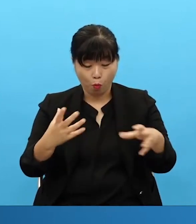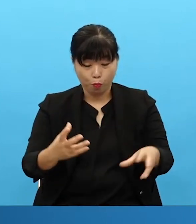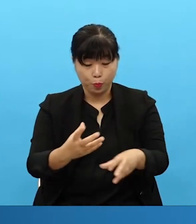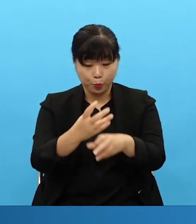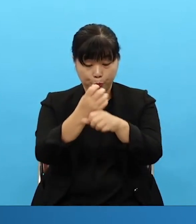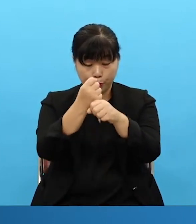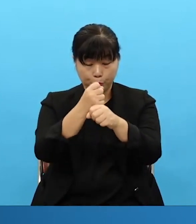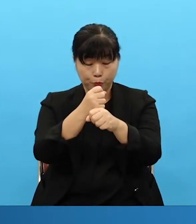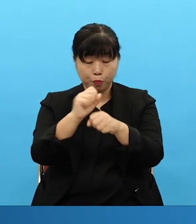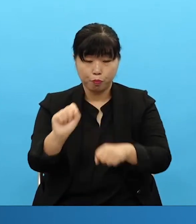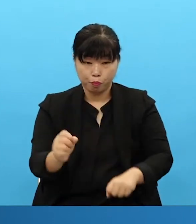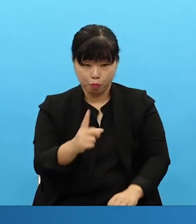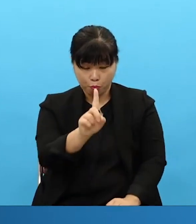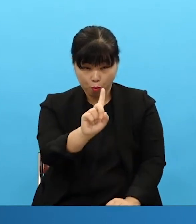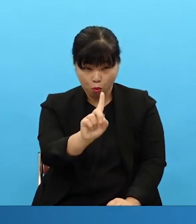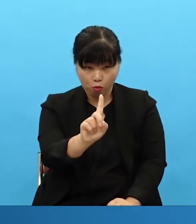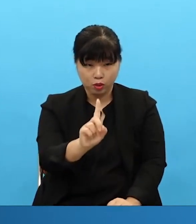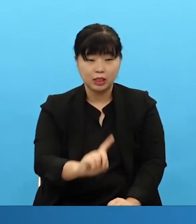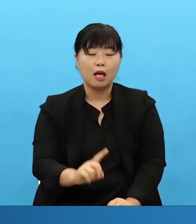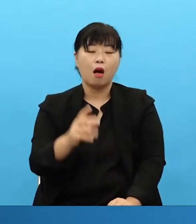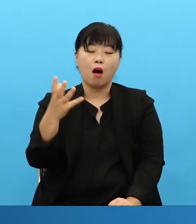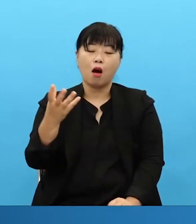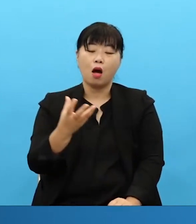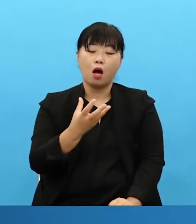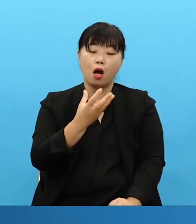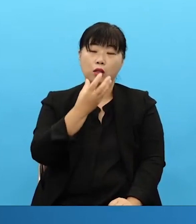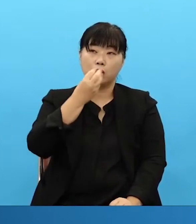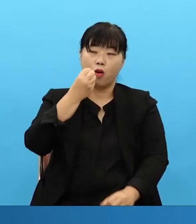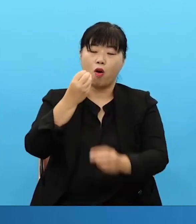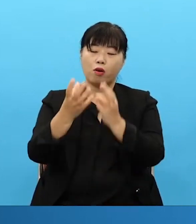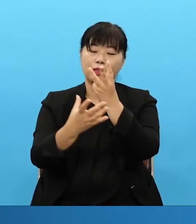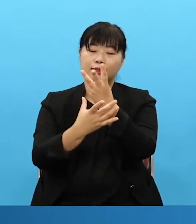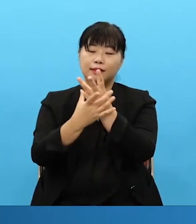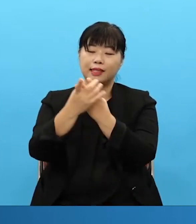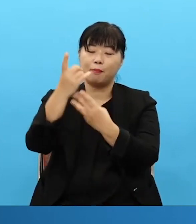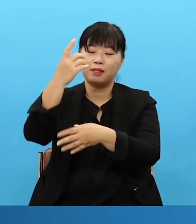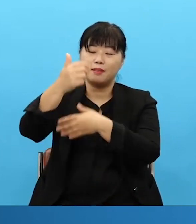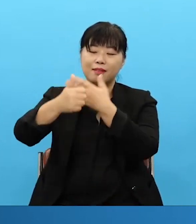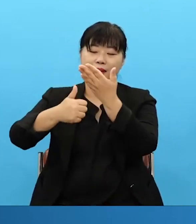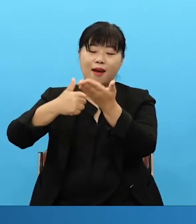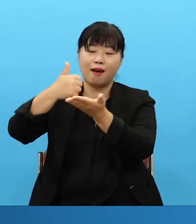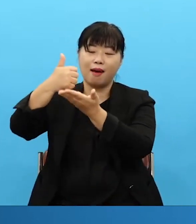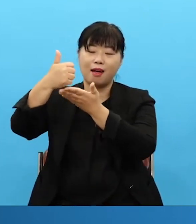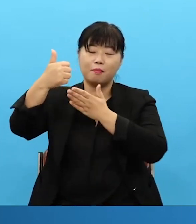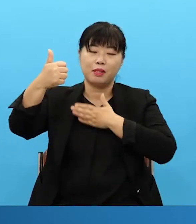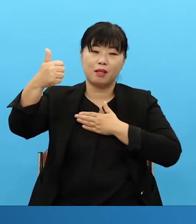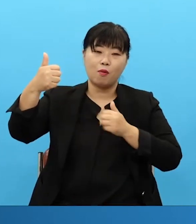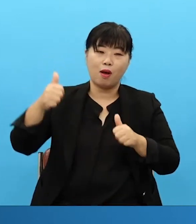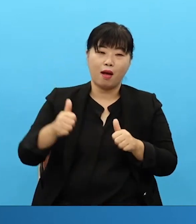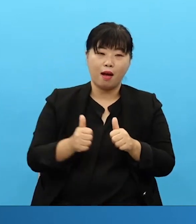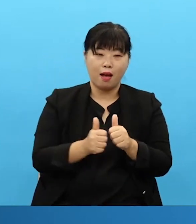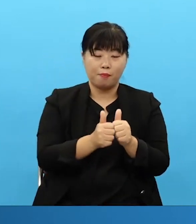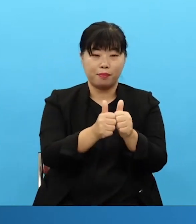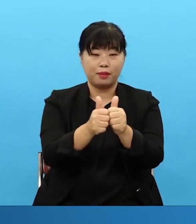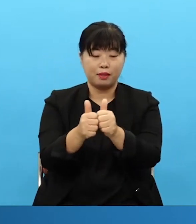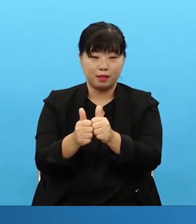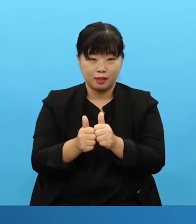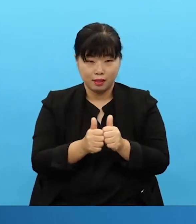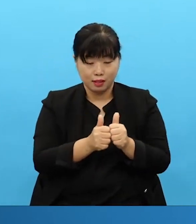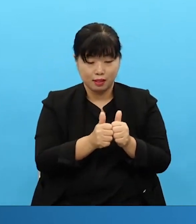God in me. 그리고 사람을 살리는 파수망대를 세우는데 이걸 굳이 얘기하자고 하면요. And